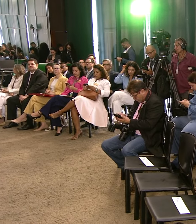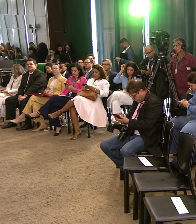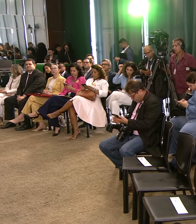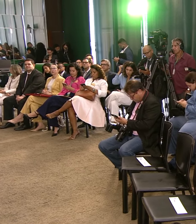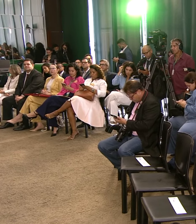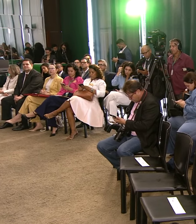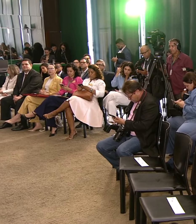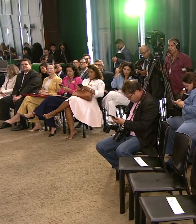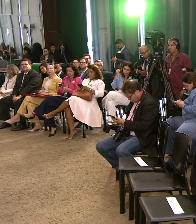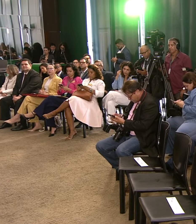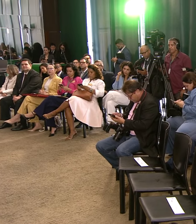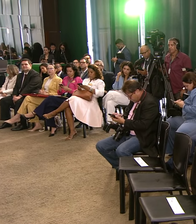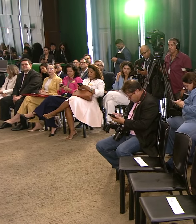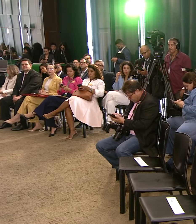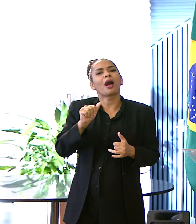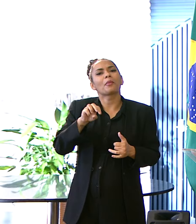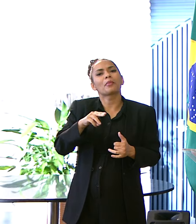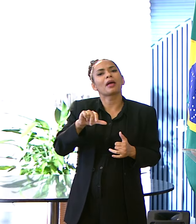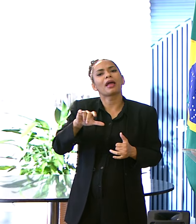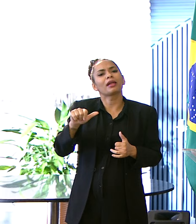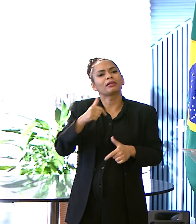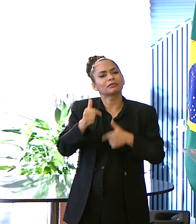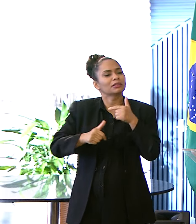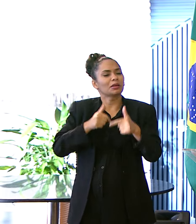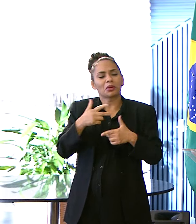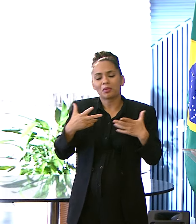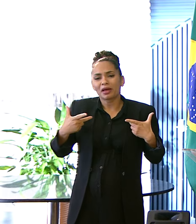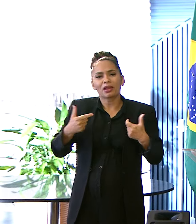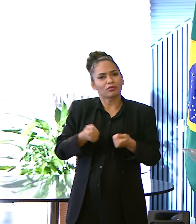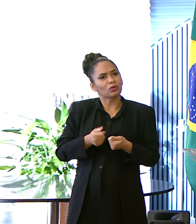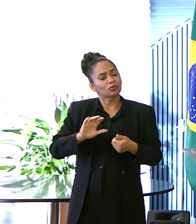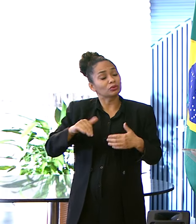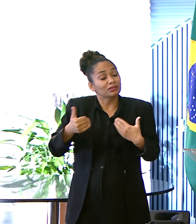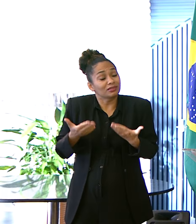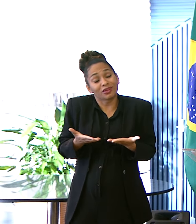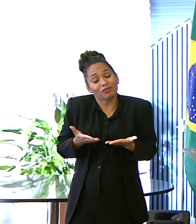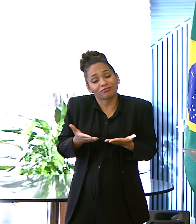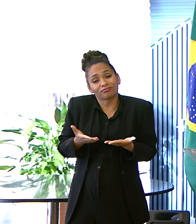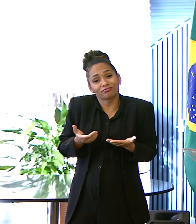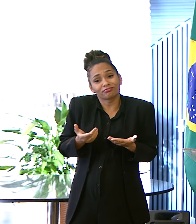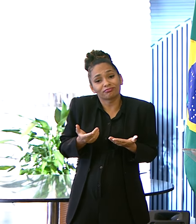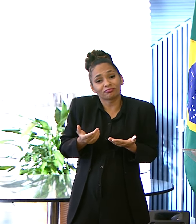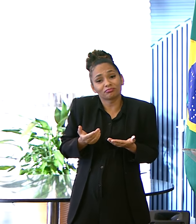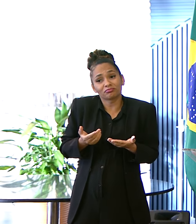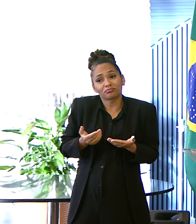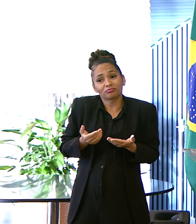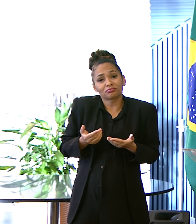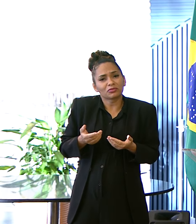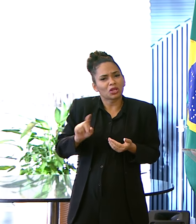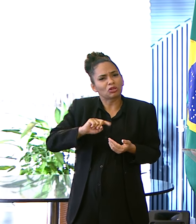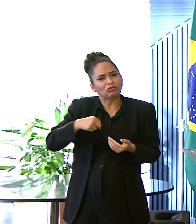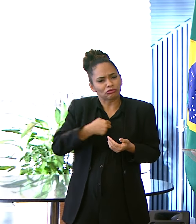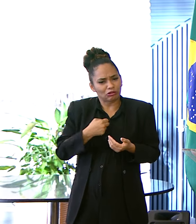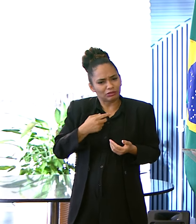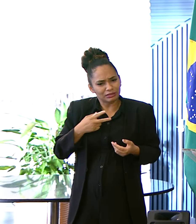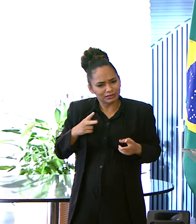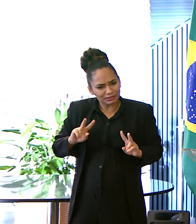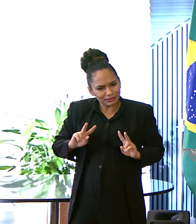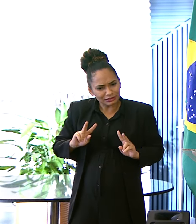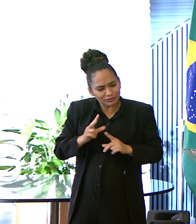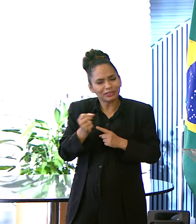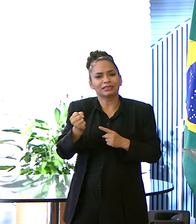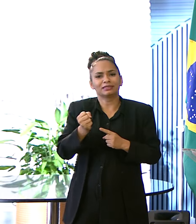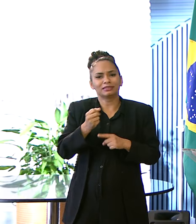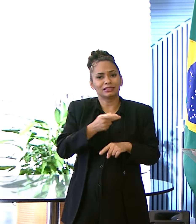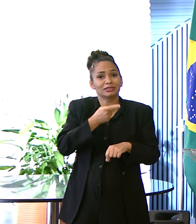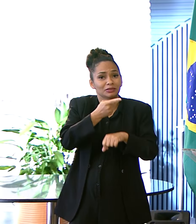Amélia Que são Fazem um trabalho Excepcional no Rio Não pode ser Que a gente Não ganhe um prêmio Eu disse Laura Só você Que inventa Essas coisas Não